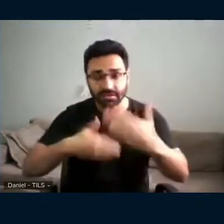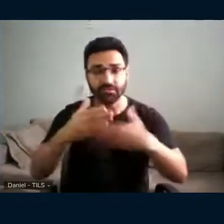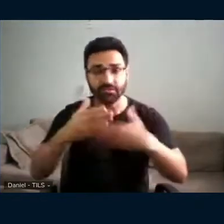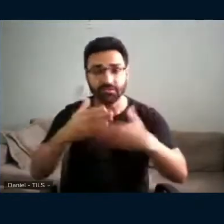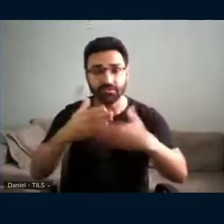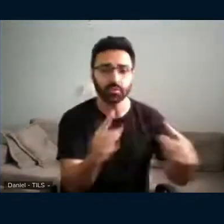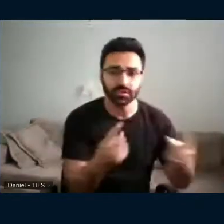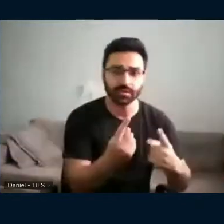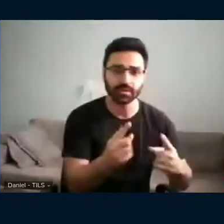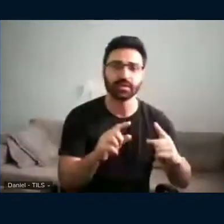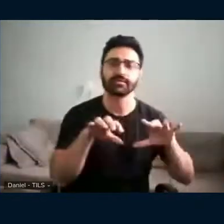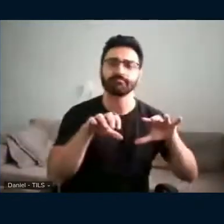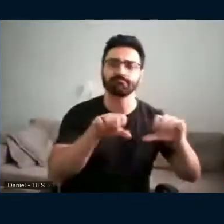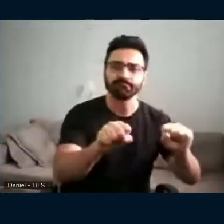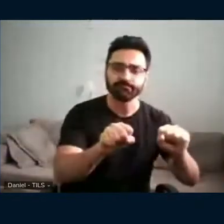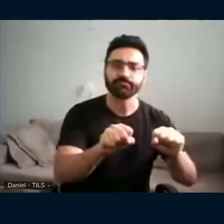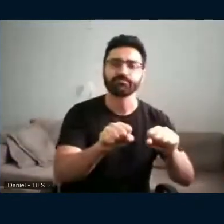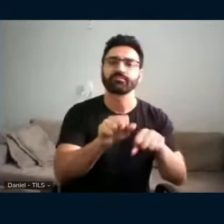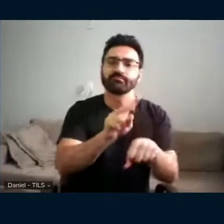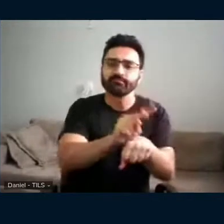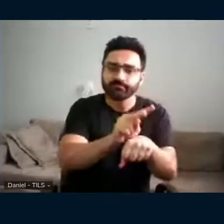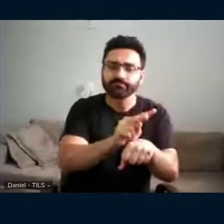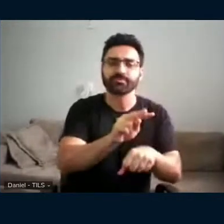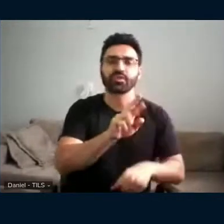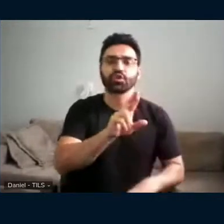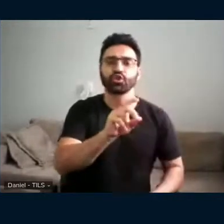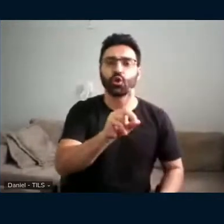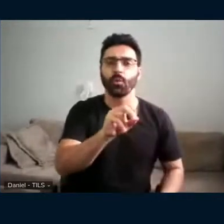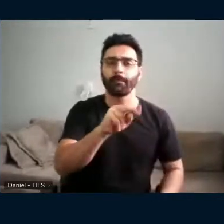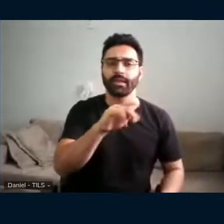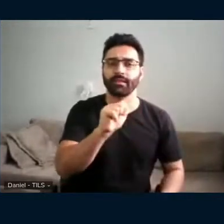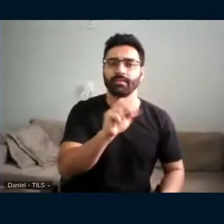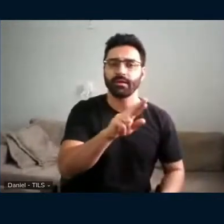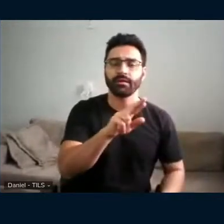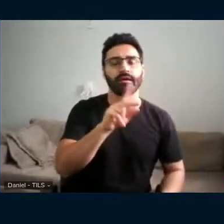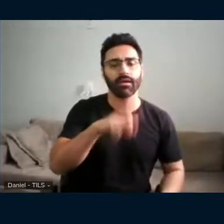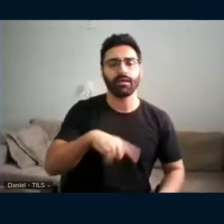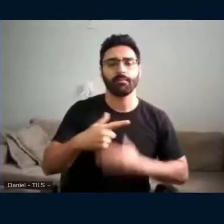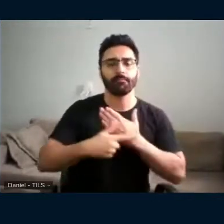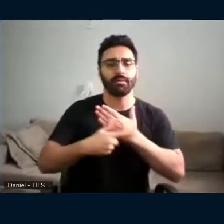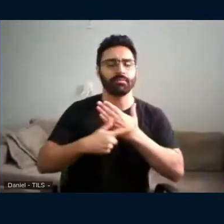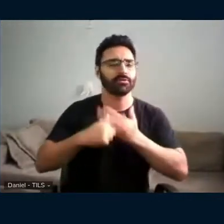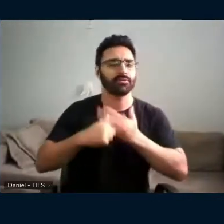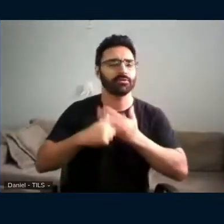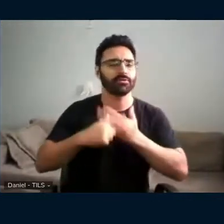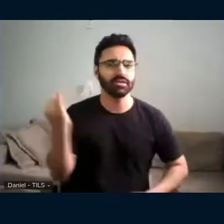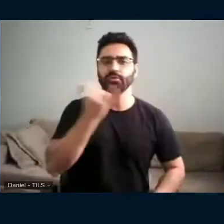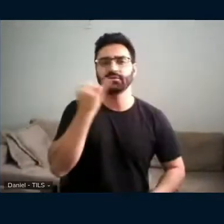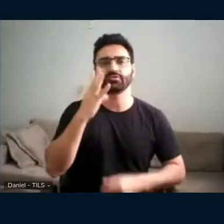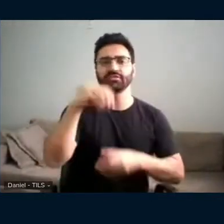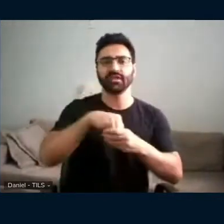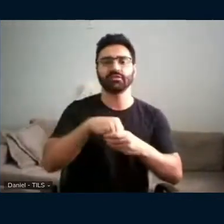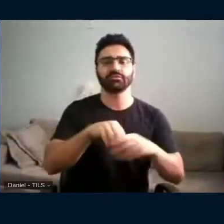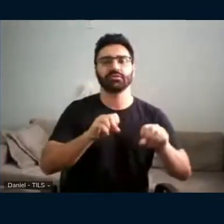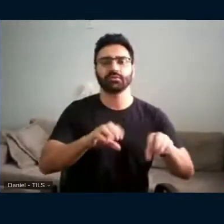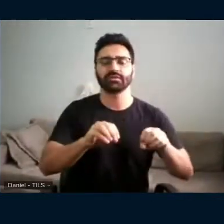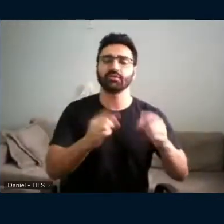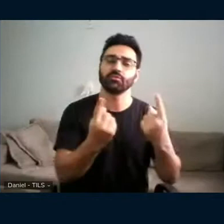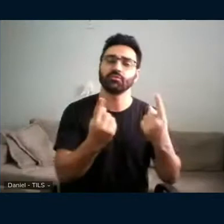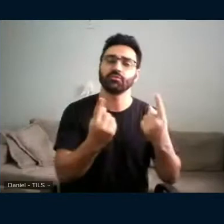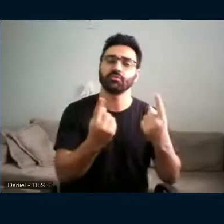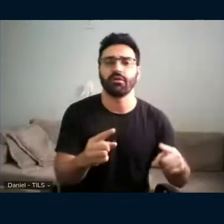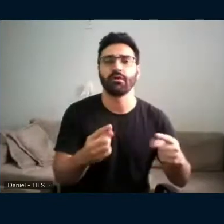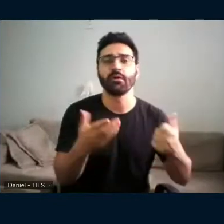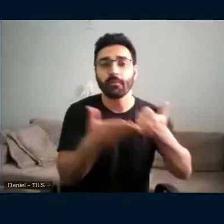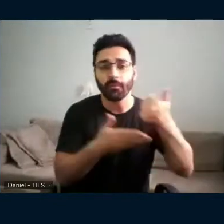dominá-la ou regulá-la é uma tarefa essencial no que tange a educação musical à luz da teoria